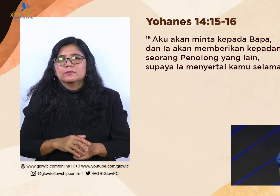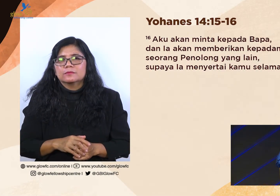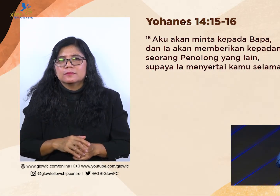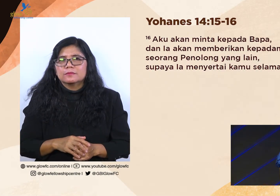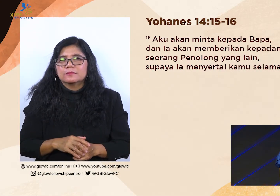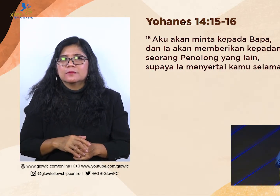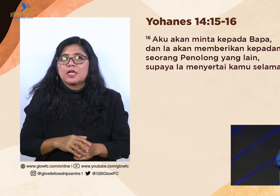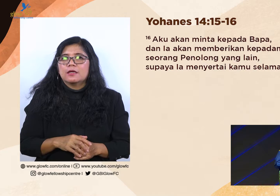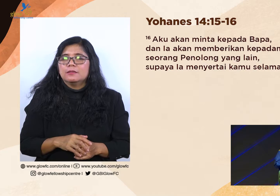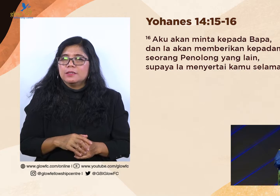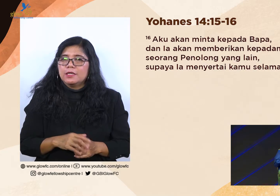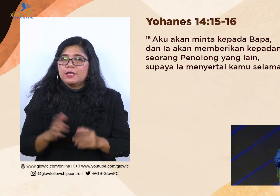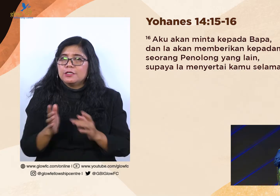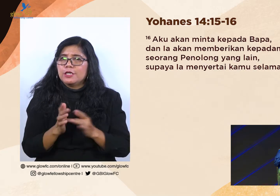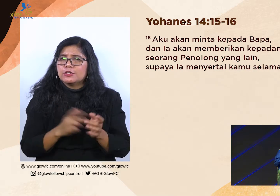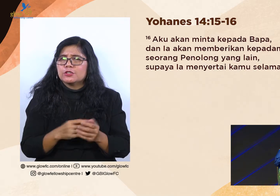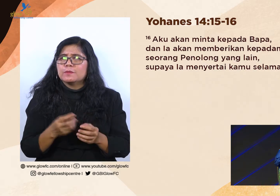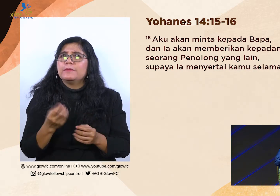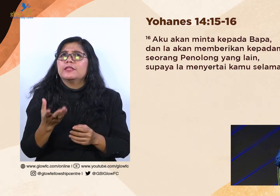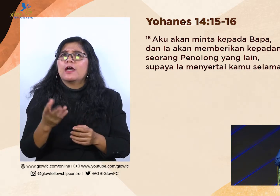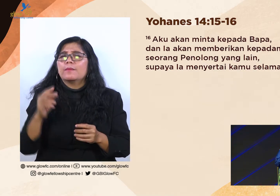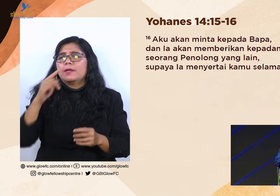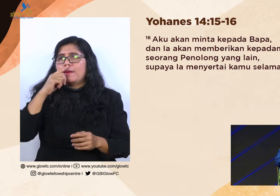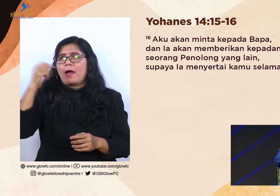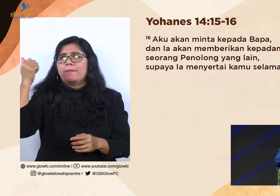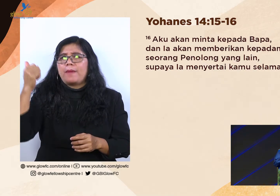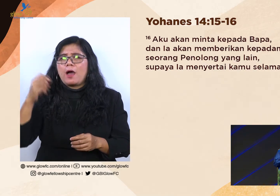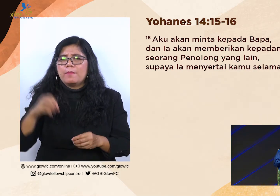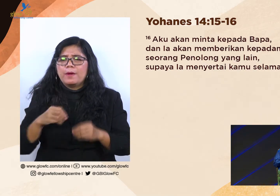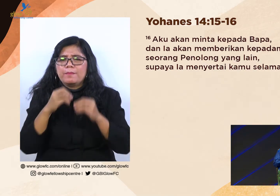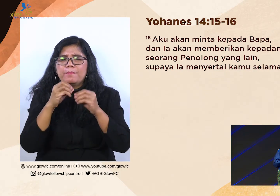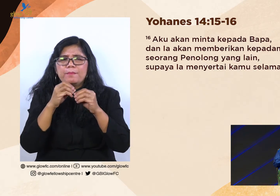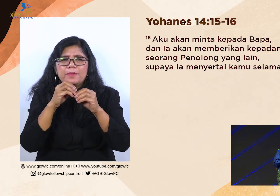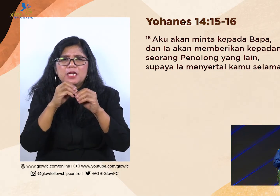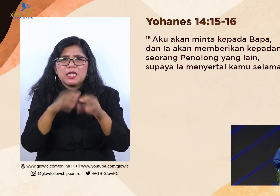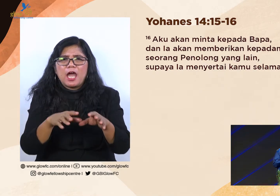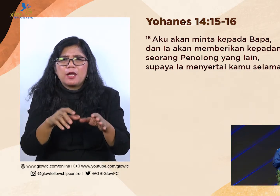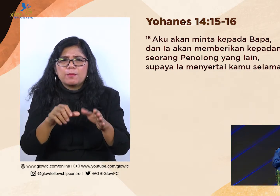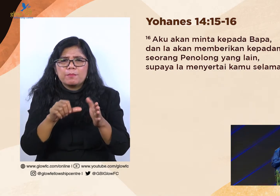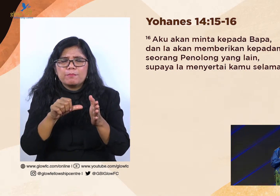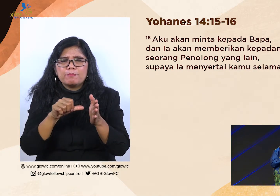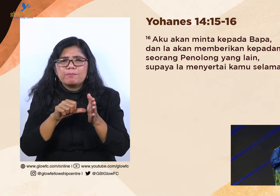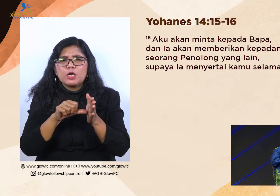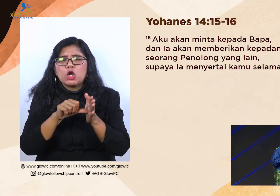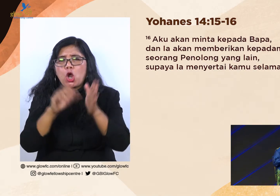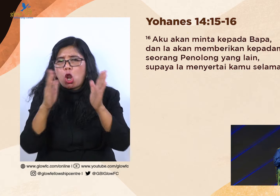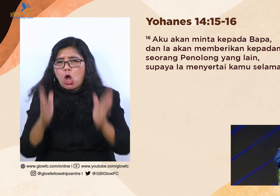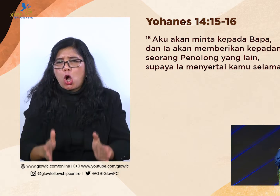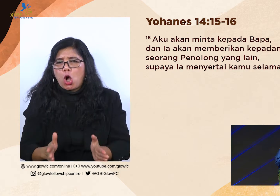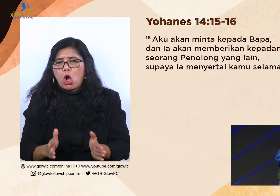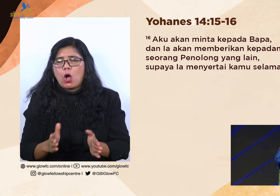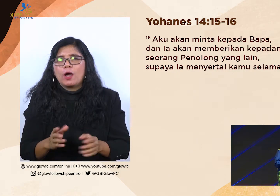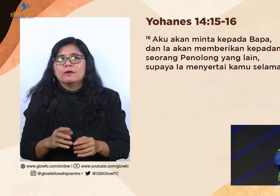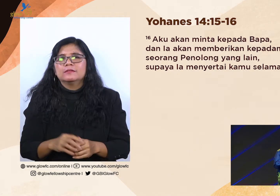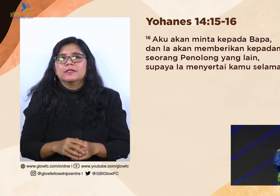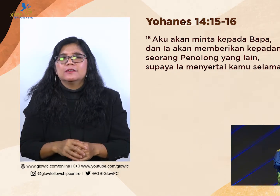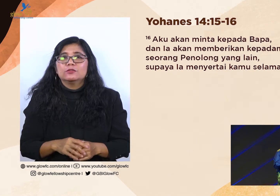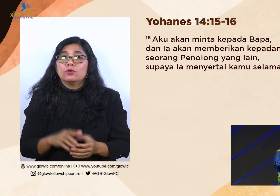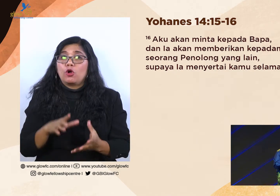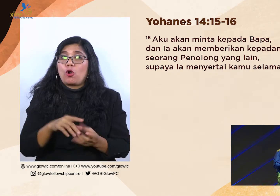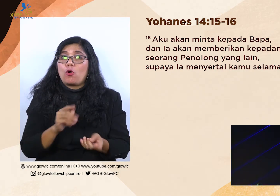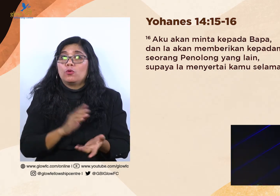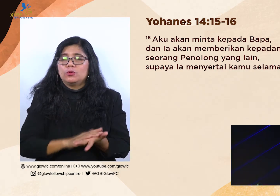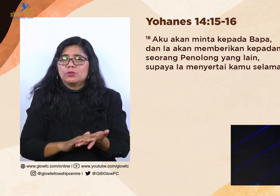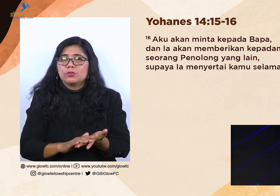Bapak dan Ia akan memberikan kepadamu seorang penolong yang lain. Mungkin kita bilang, ya tapi kan enggak gampang untuk melakukan segala yang diperintahkan Tuhan. Saya kan juga masih hidup di dunia. Betul.